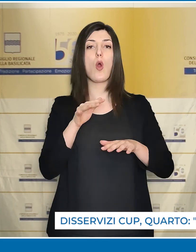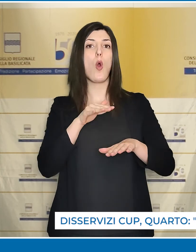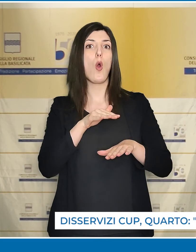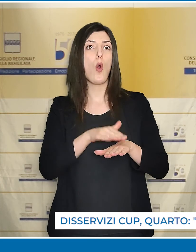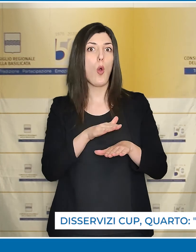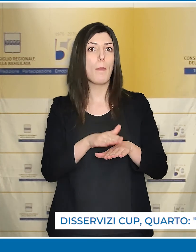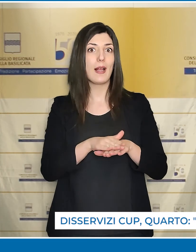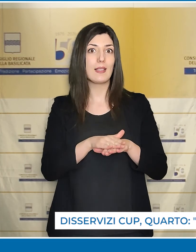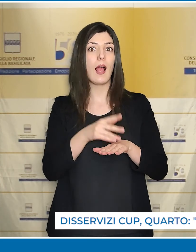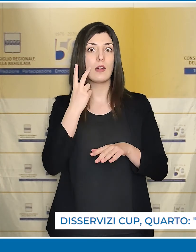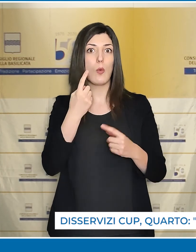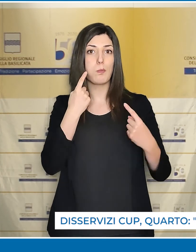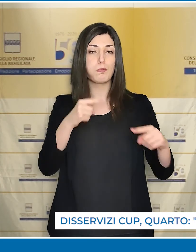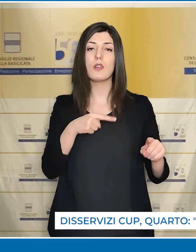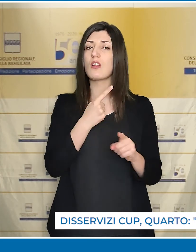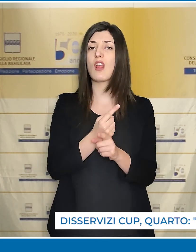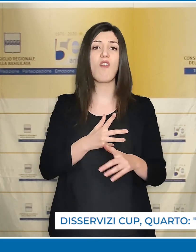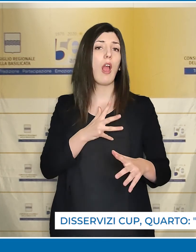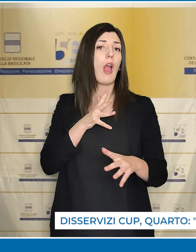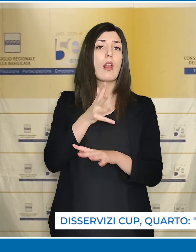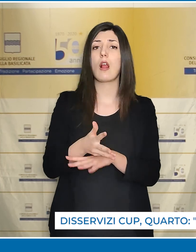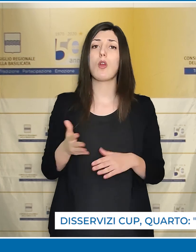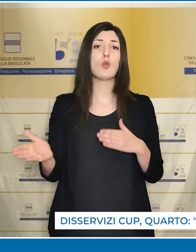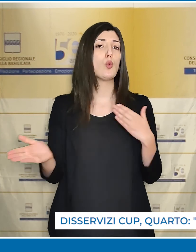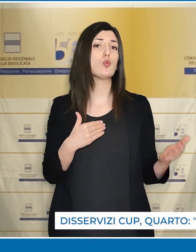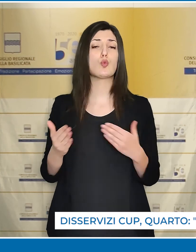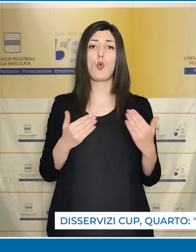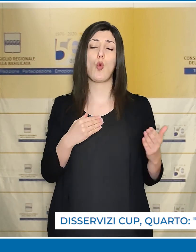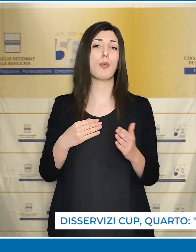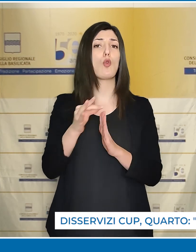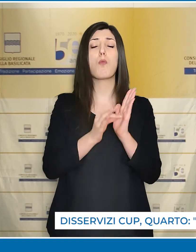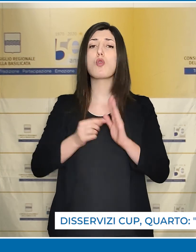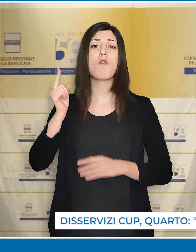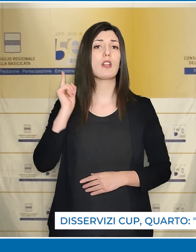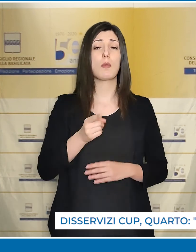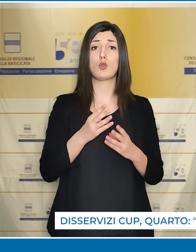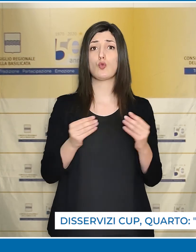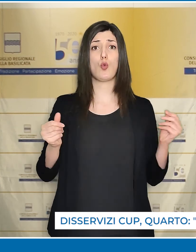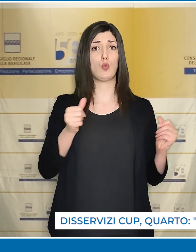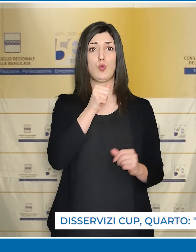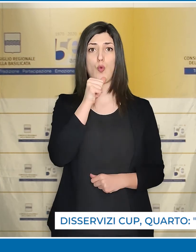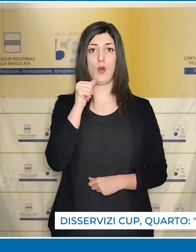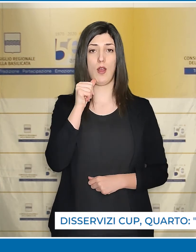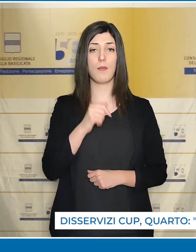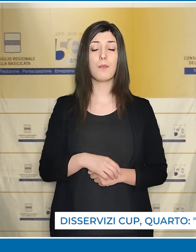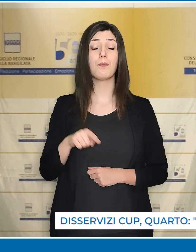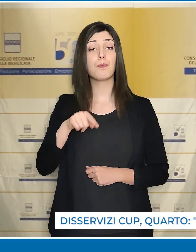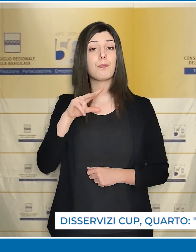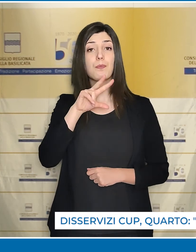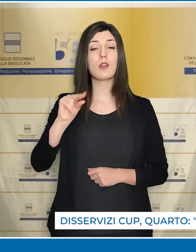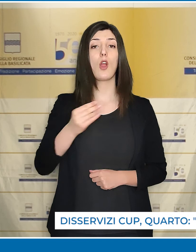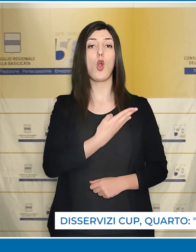competenti in materia devono intervenire subito con provvedimenti risolutivi.